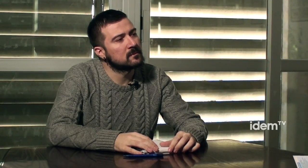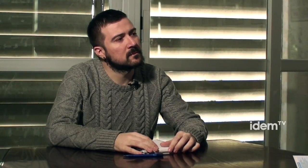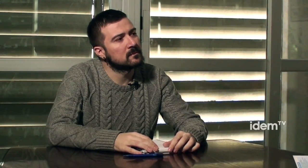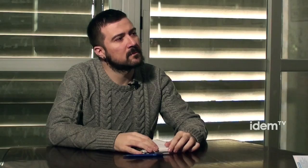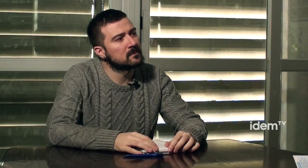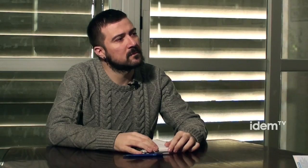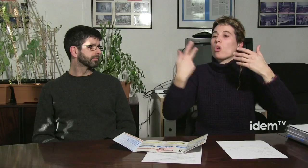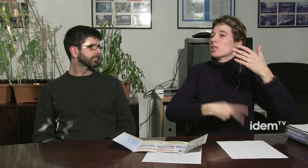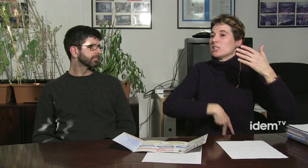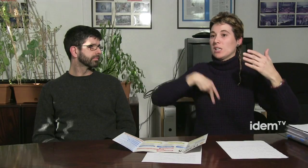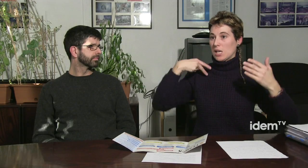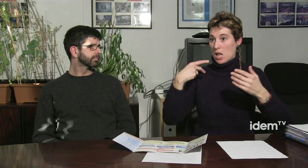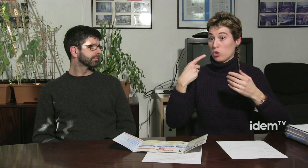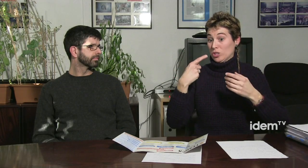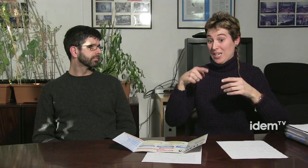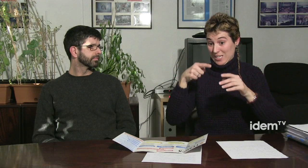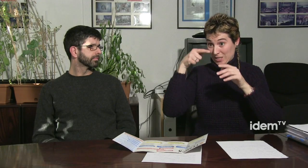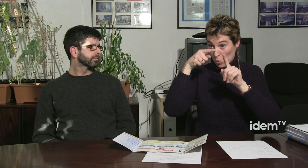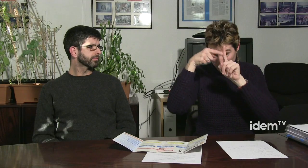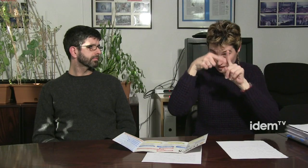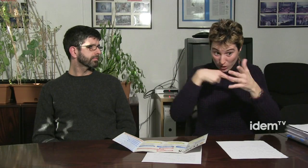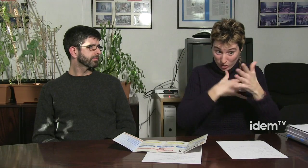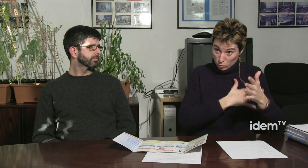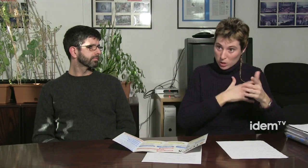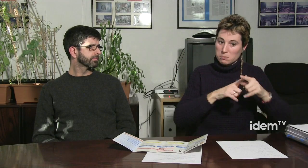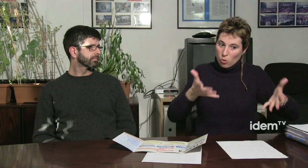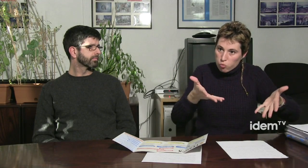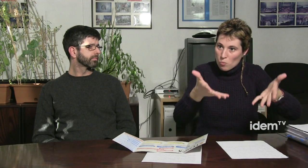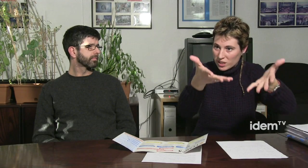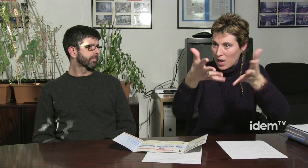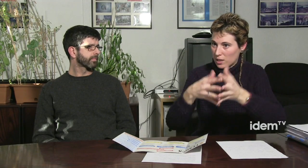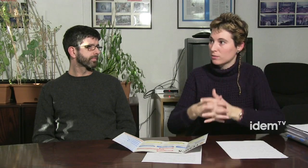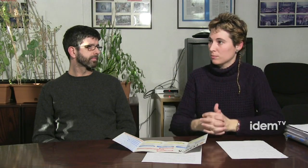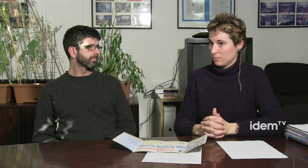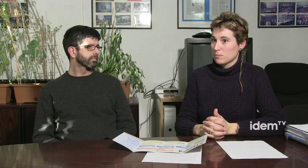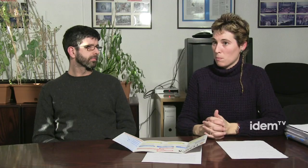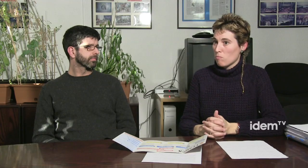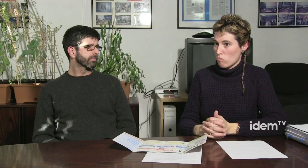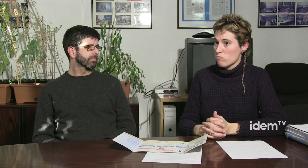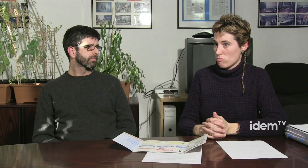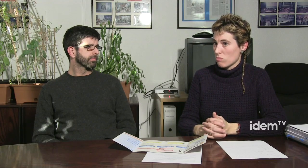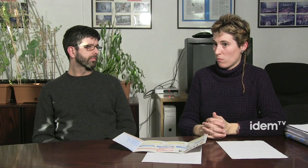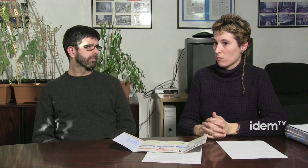associacions es demanen tot tipus d'informació i és això el que fomentem.